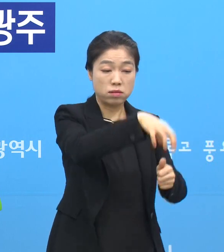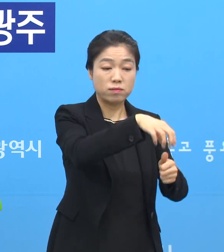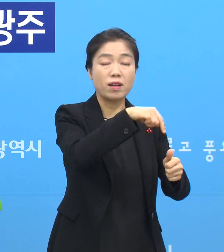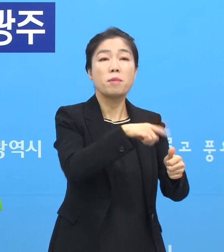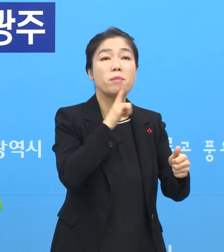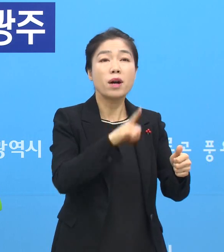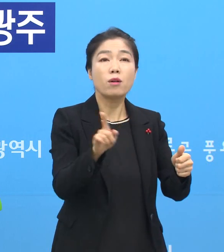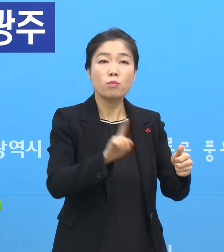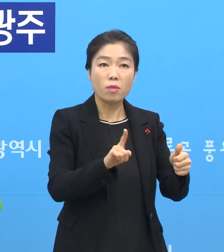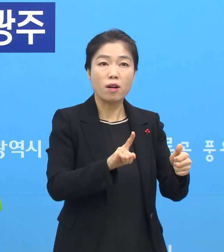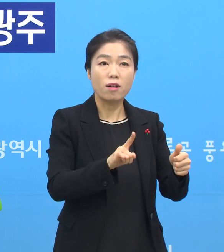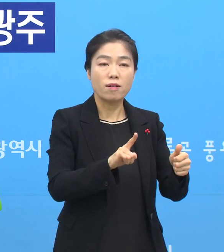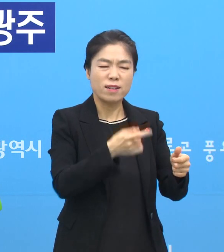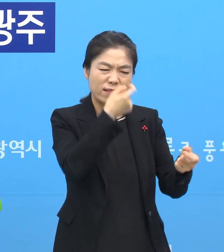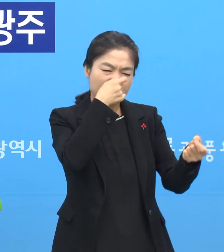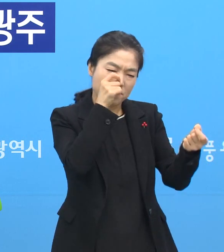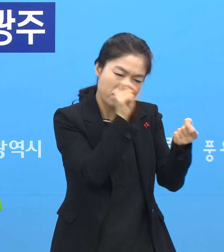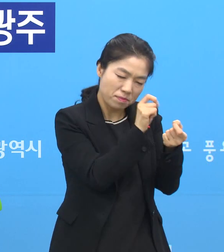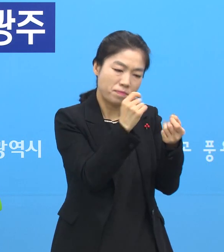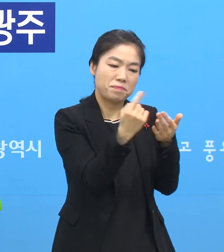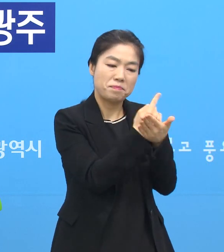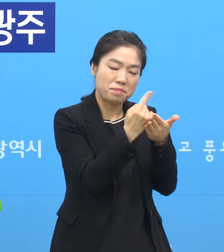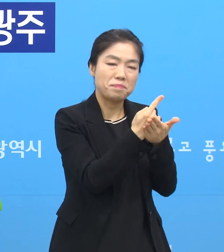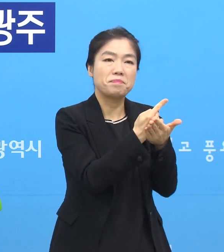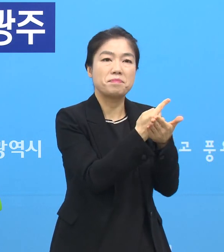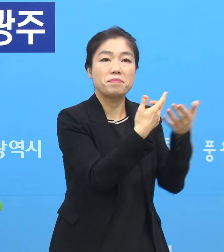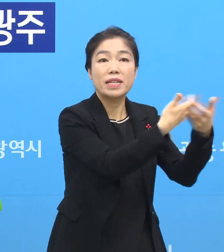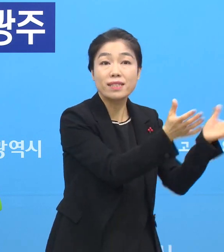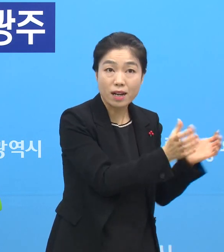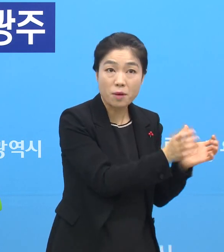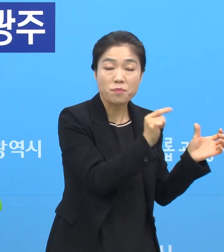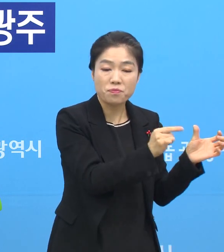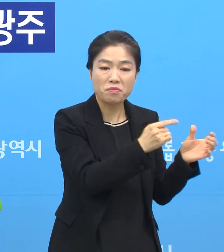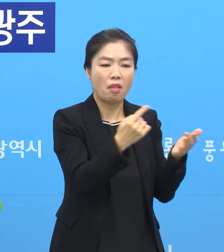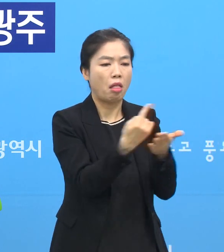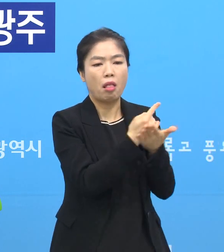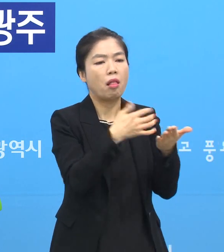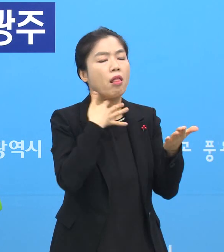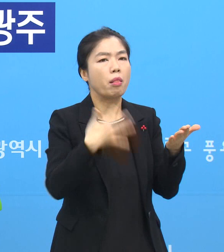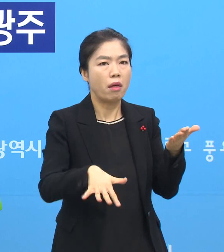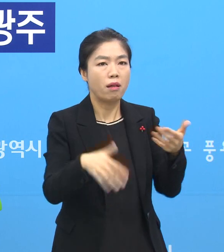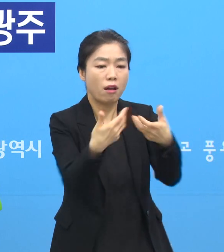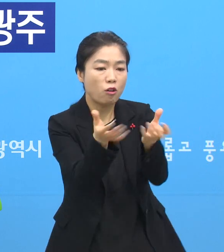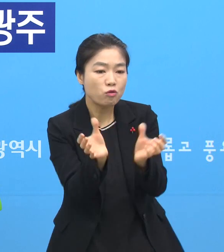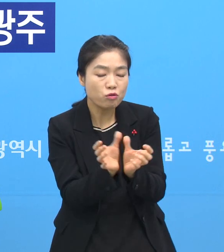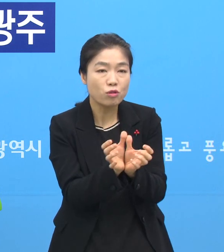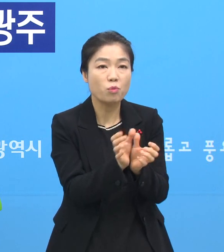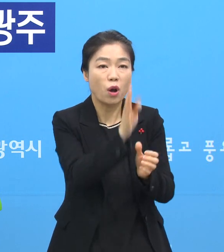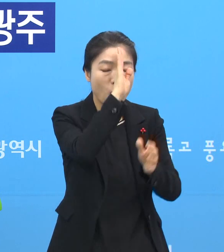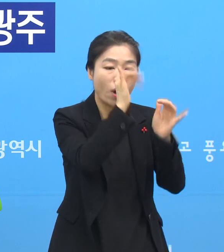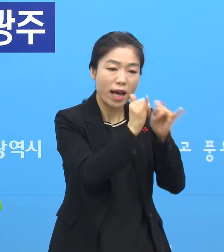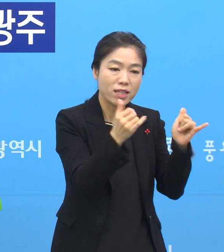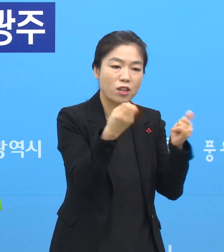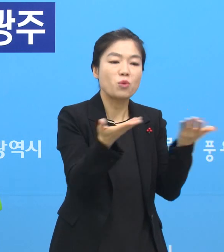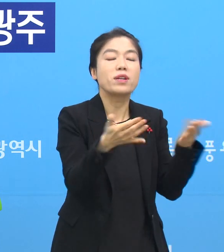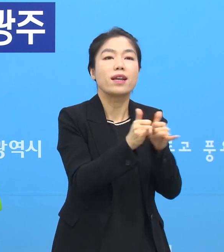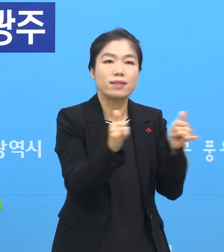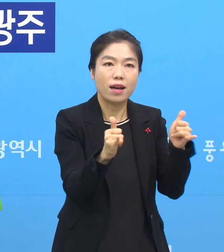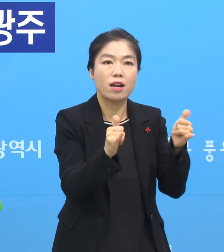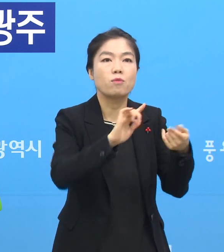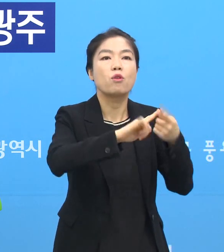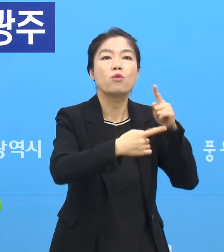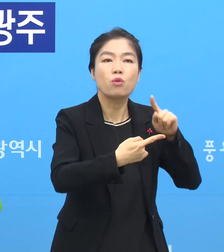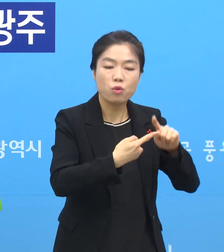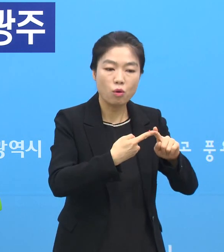것은 그렇게 아주 밀접하게 접촉했던 그룹과 비접촉한 그룹이 환자뿐만 아니라 직원들도